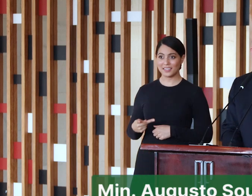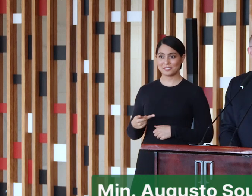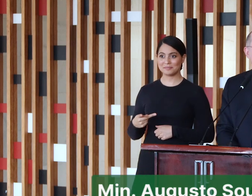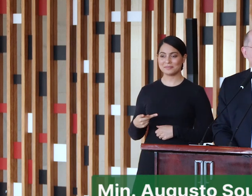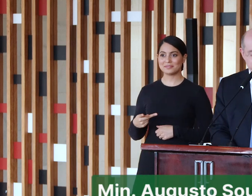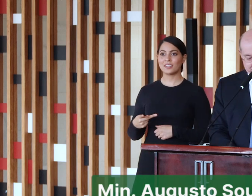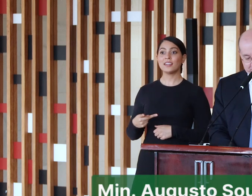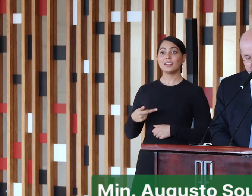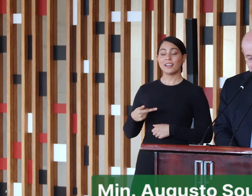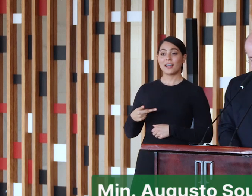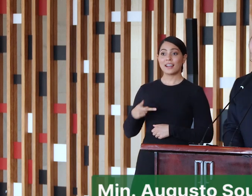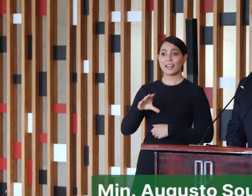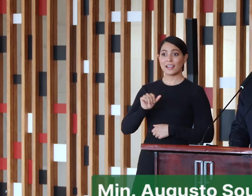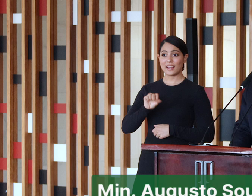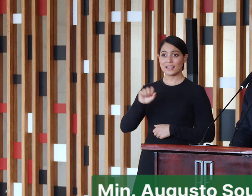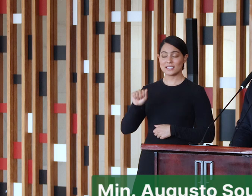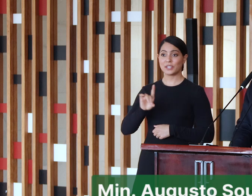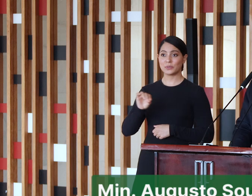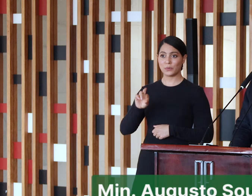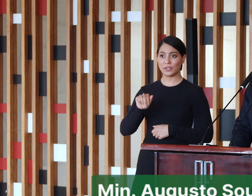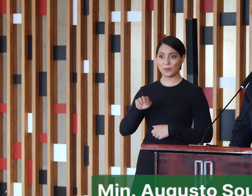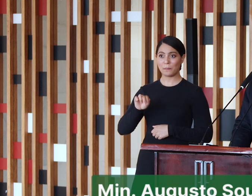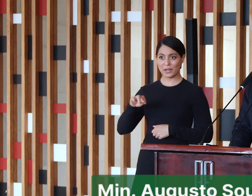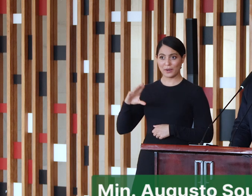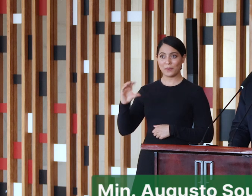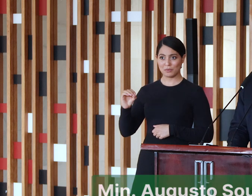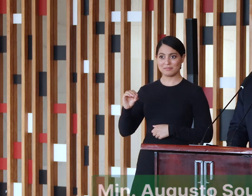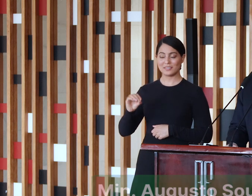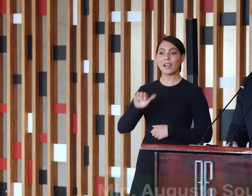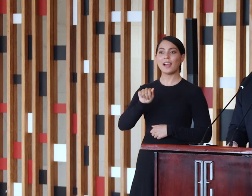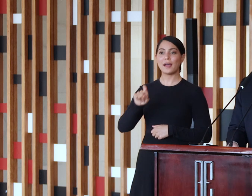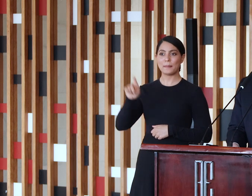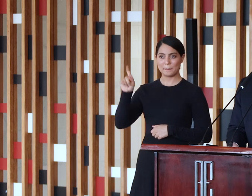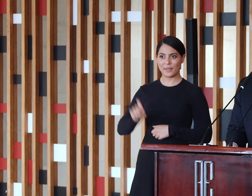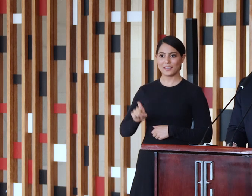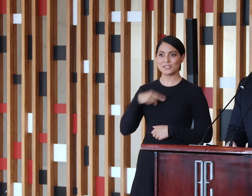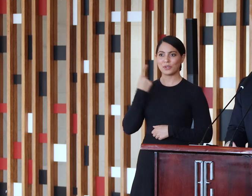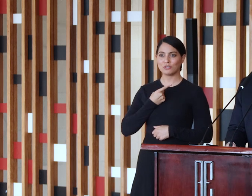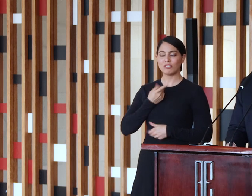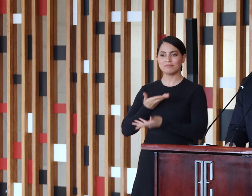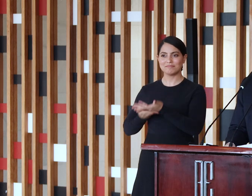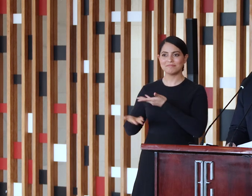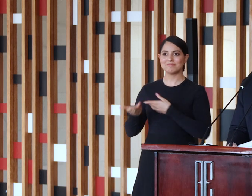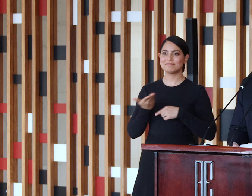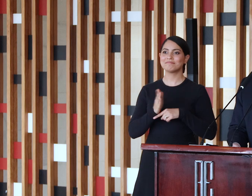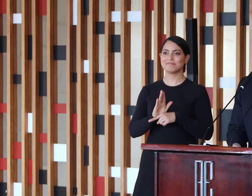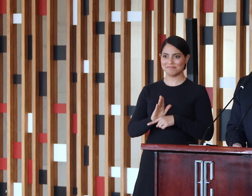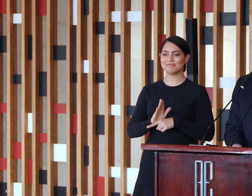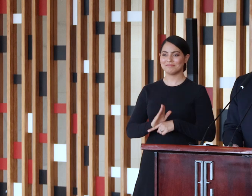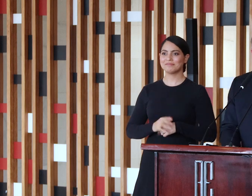venho reiterar o compromisso da Apex com a internacionalização do setor de rochas ornamentais do Brasil.